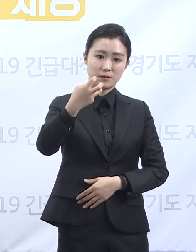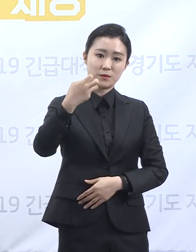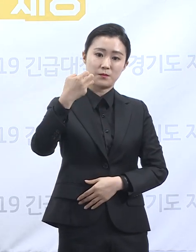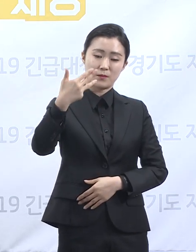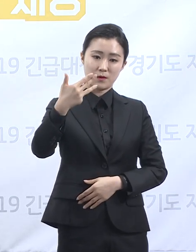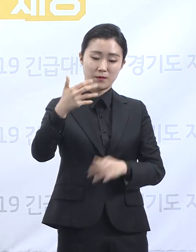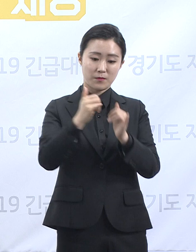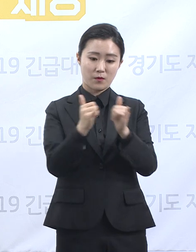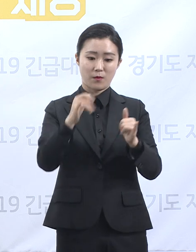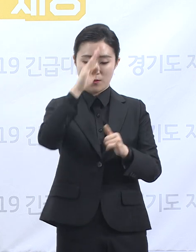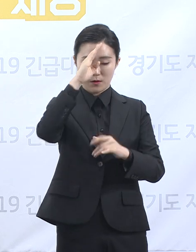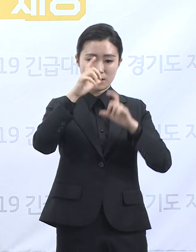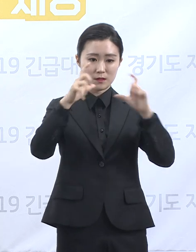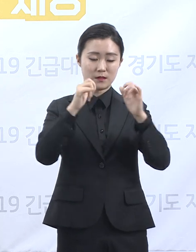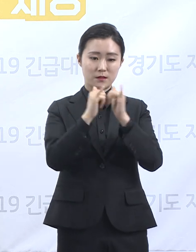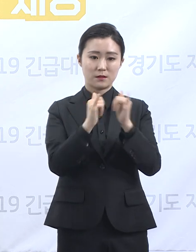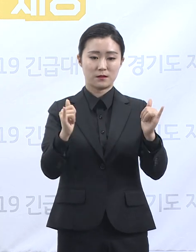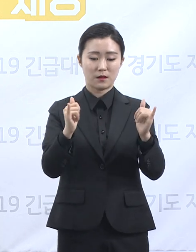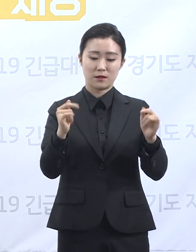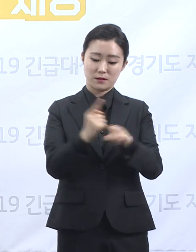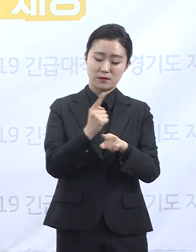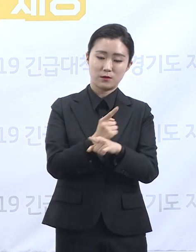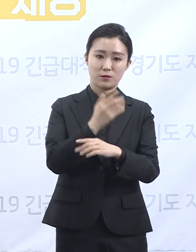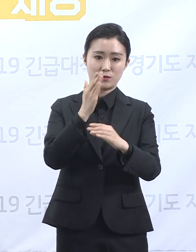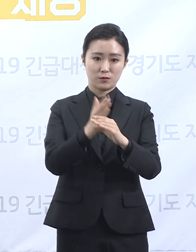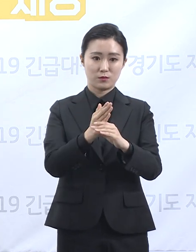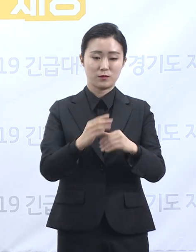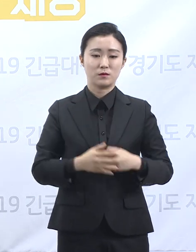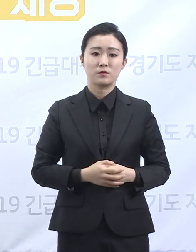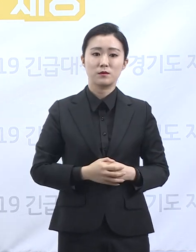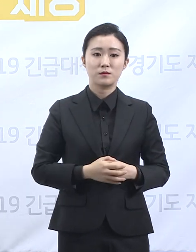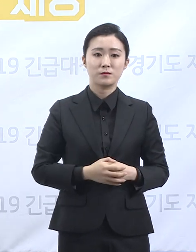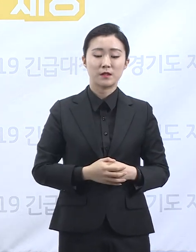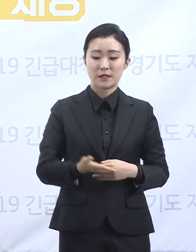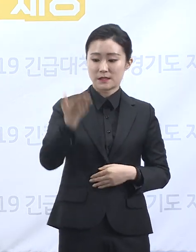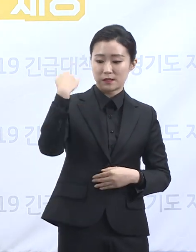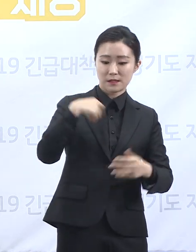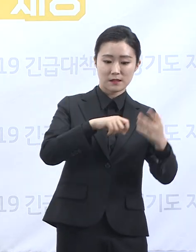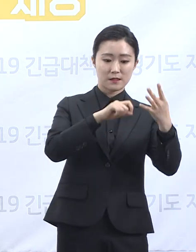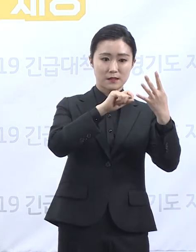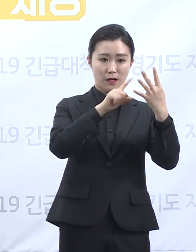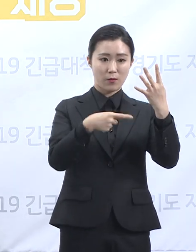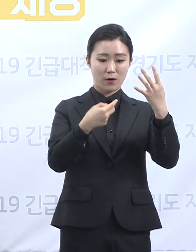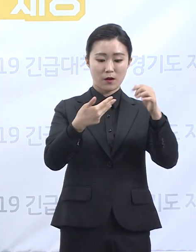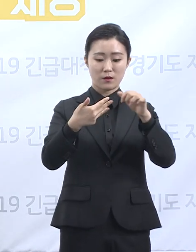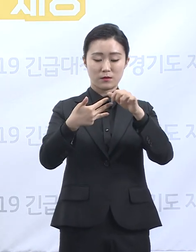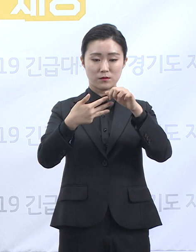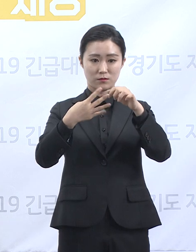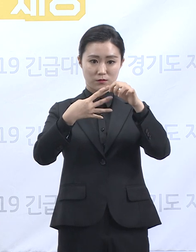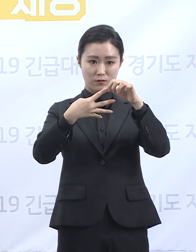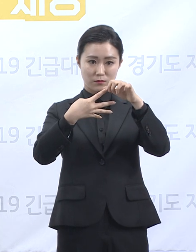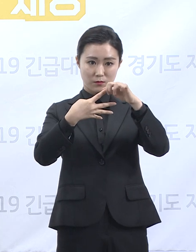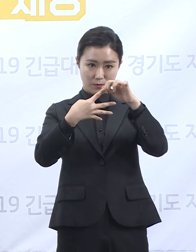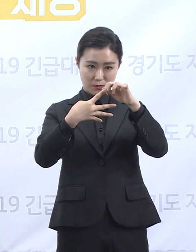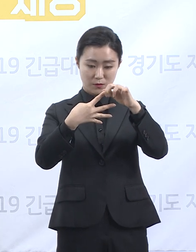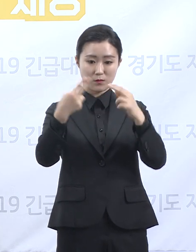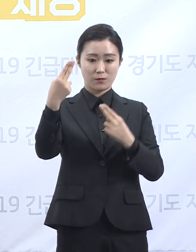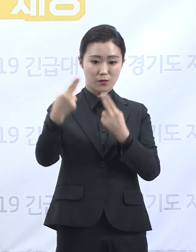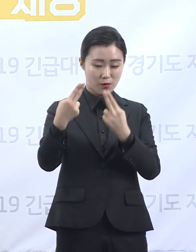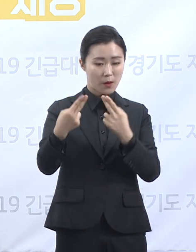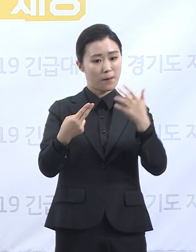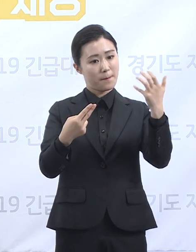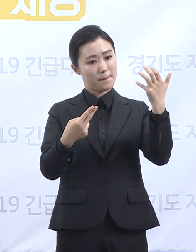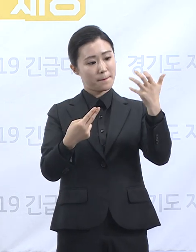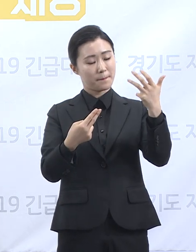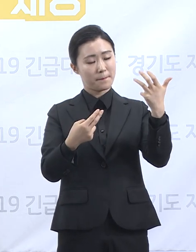있습니다. 이는 가장 확진자의 진료 숫자가 많았던 지난 4월 첫째 주 대비 80%를 넘기는 수준입니다.